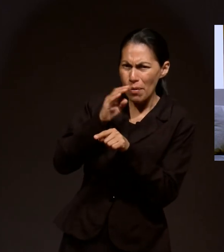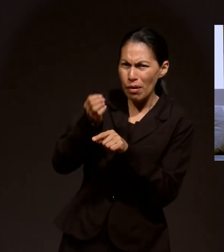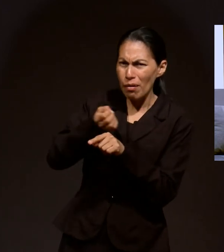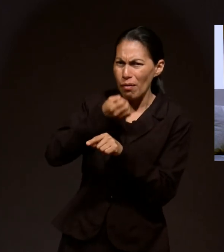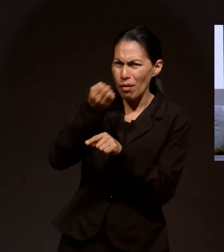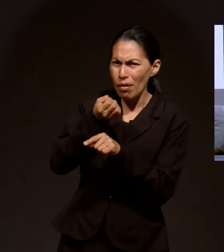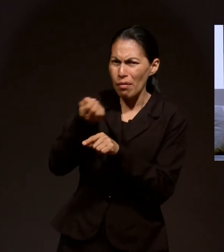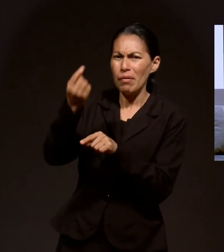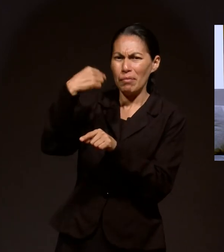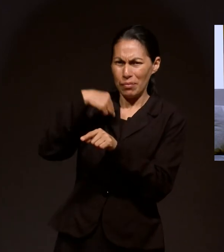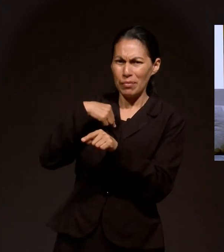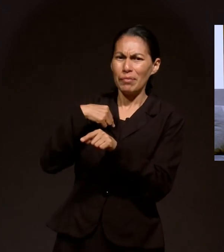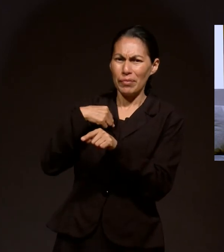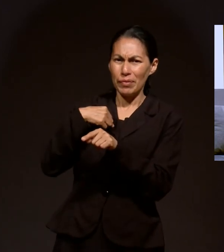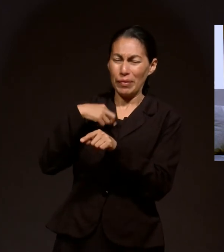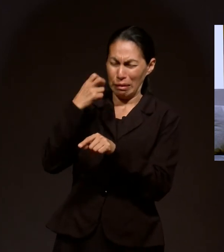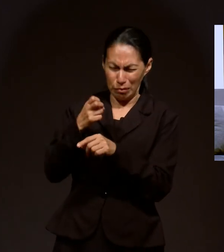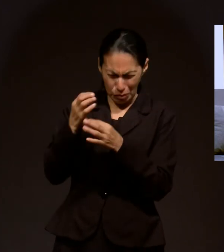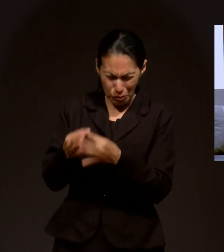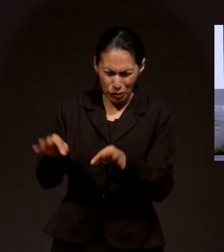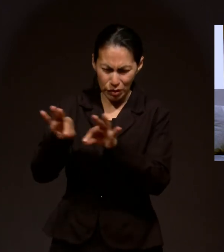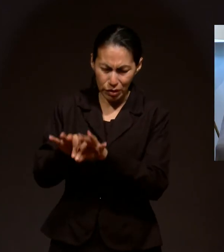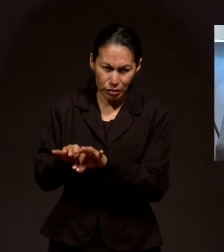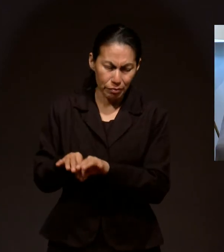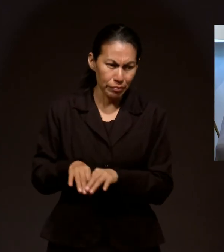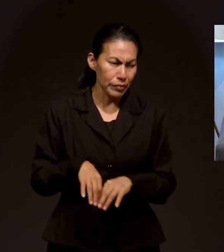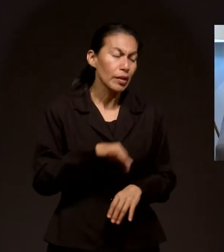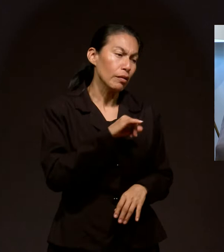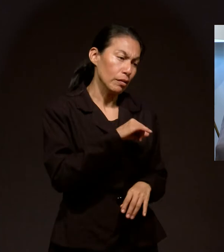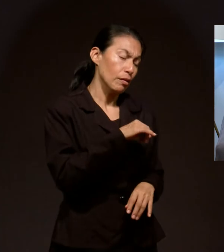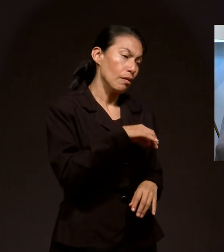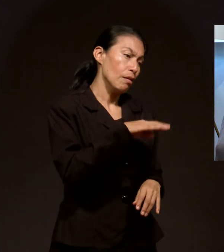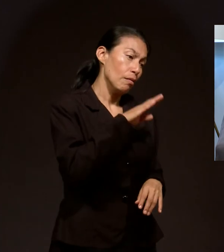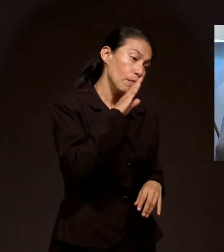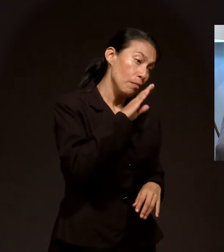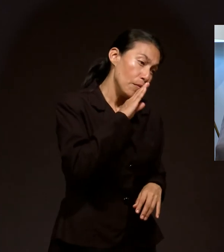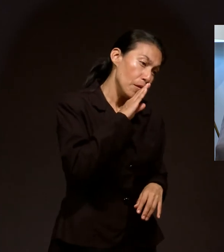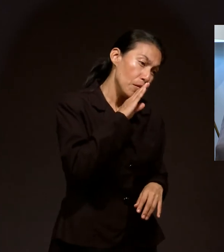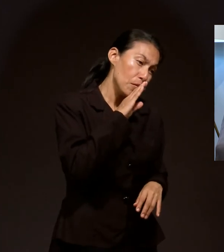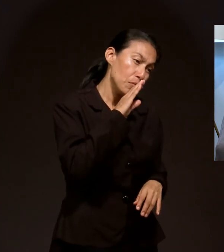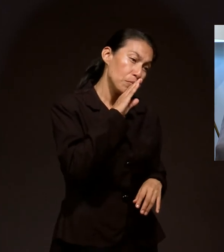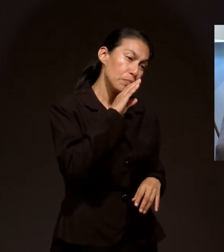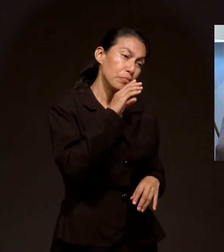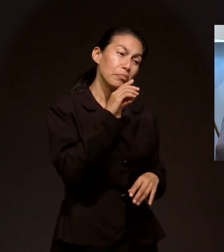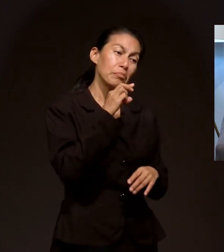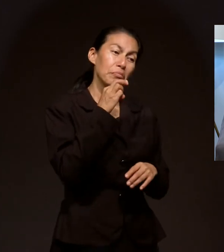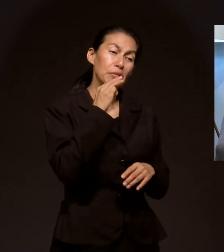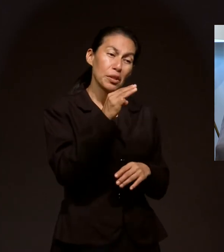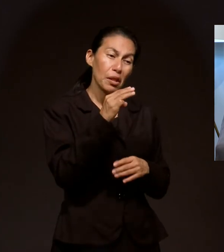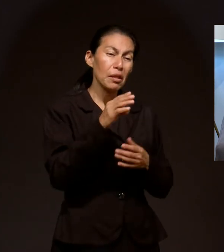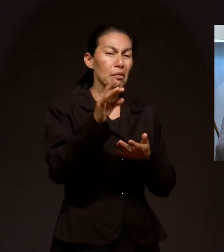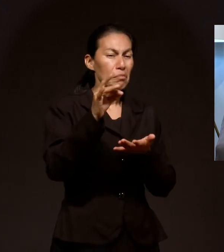Y eso tuvo un punto clave para mi regreso. Sí, hay muchas madres que nos escriben al programa,